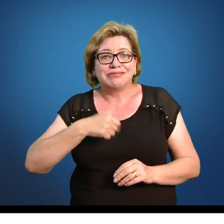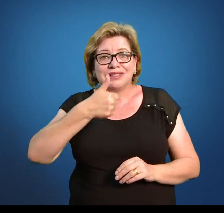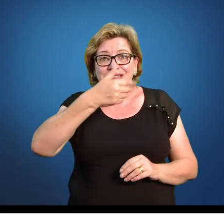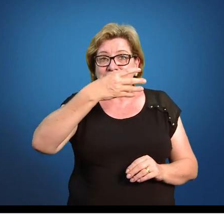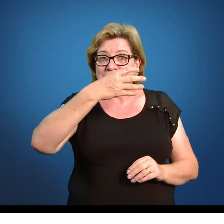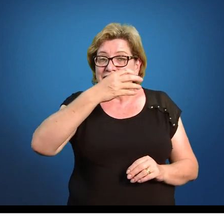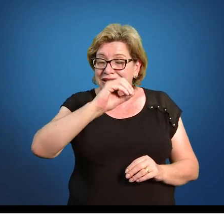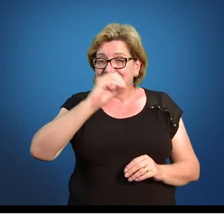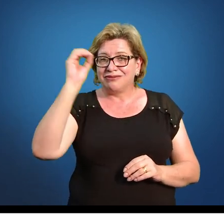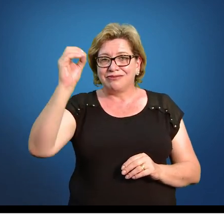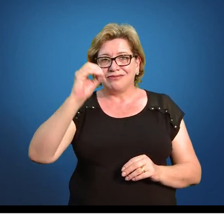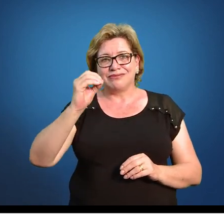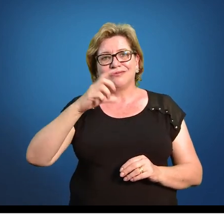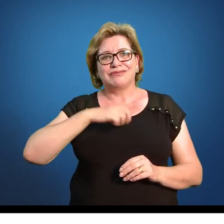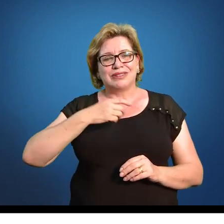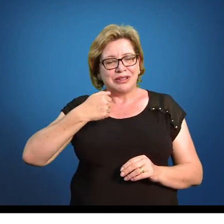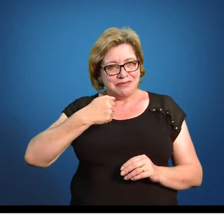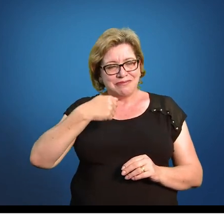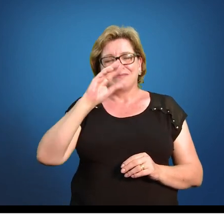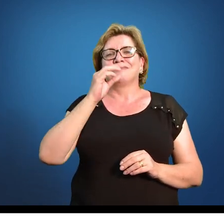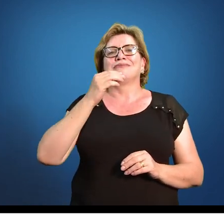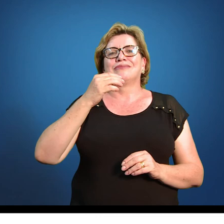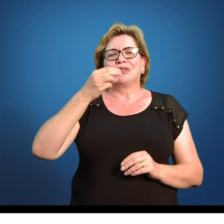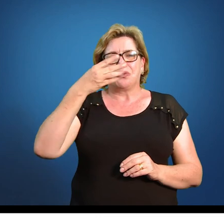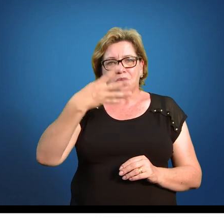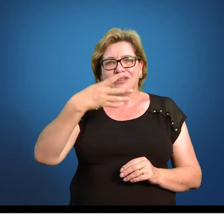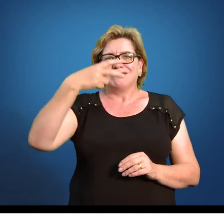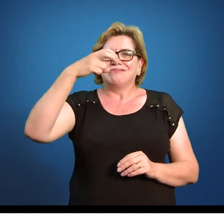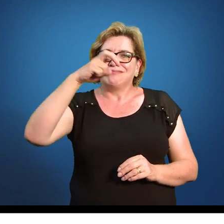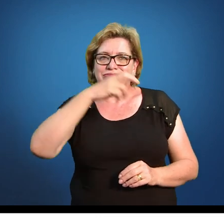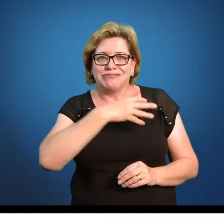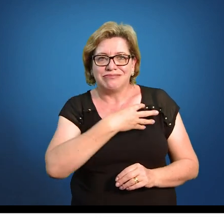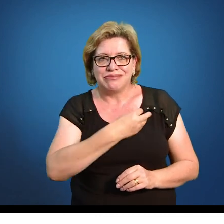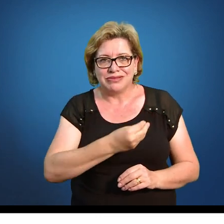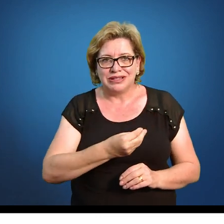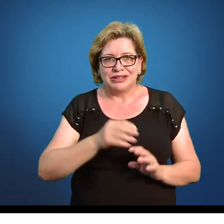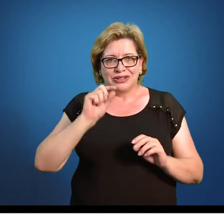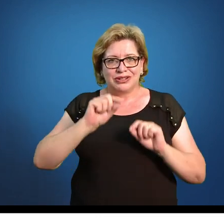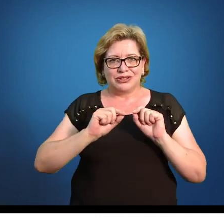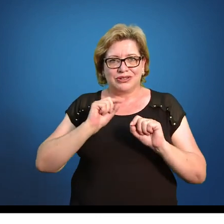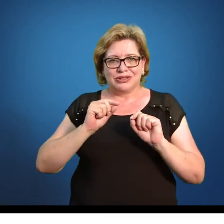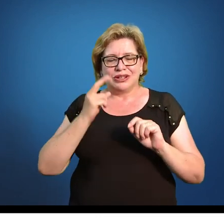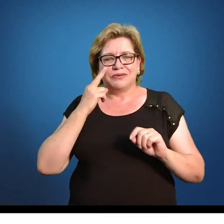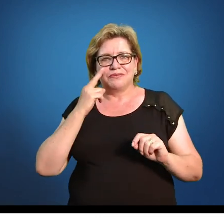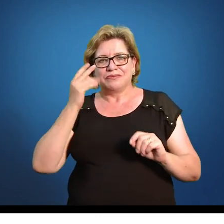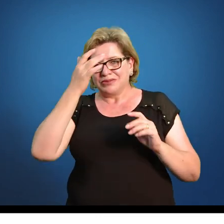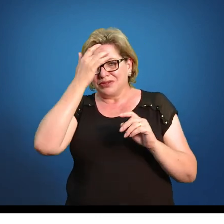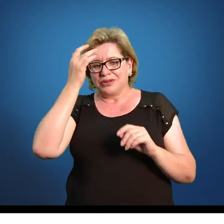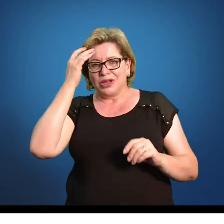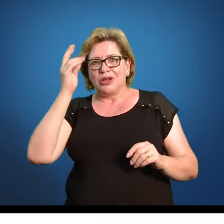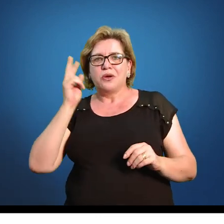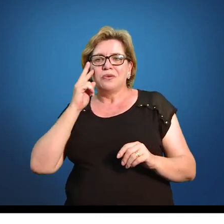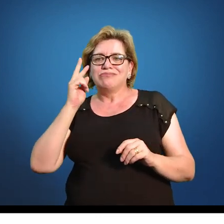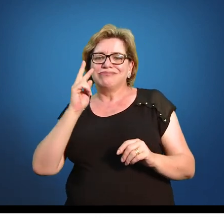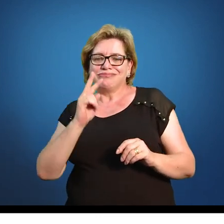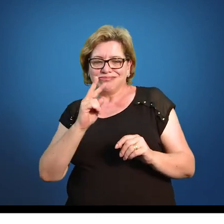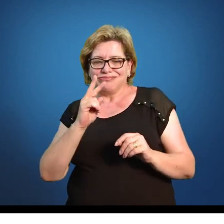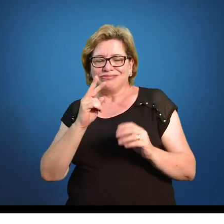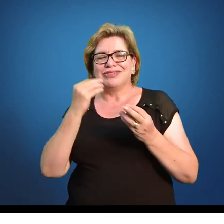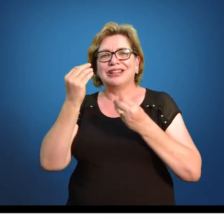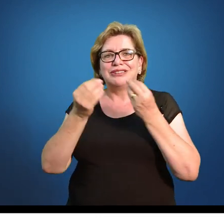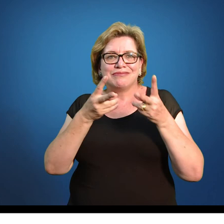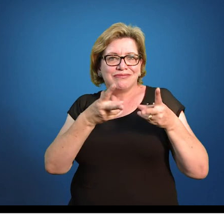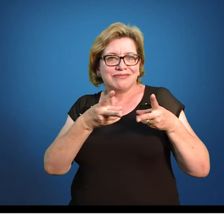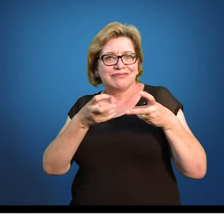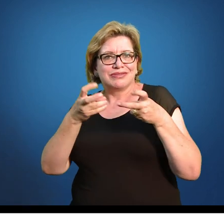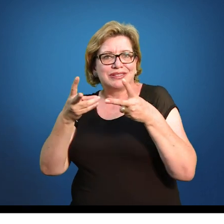ter mais de 3. E é só essa informação. Lógico que se a pessoa estiver olhando para a tabela, ele vai verificar que nos